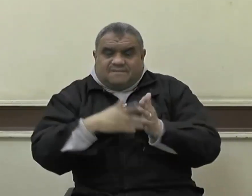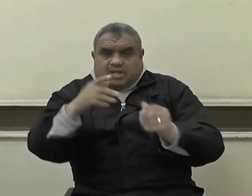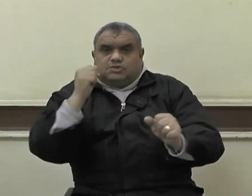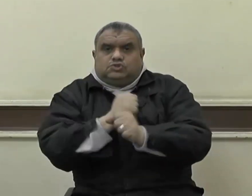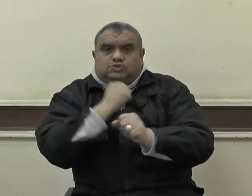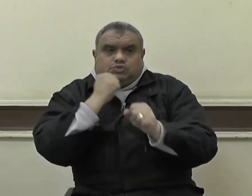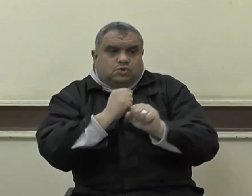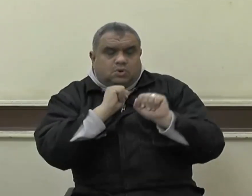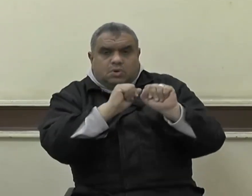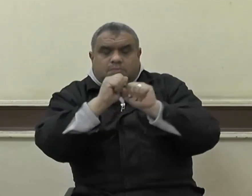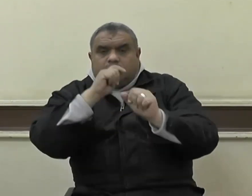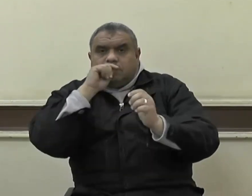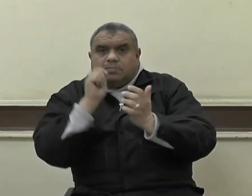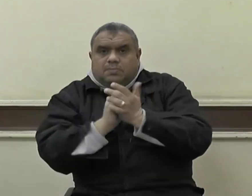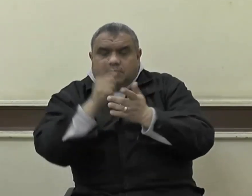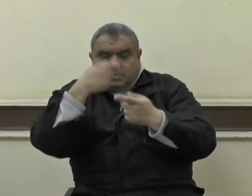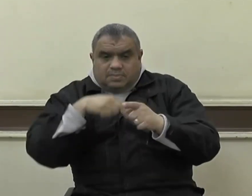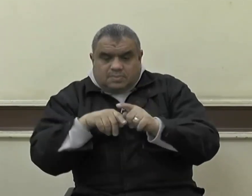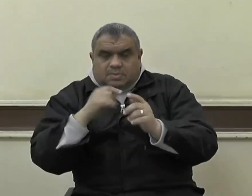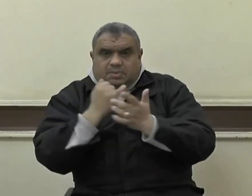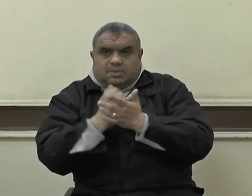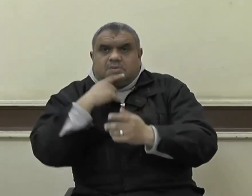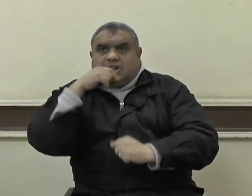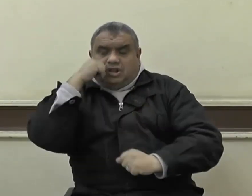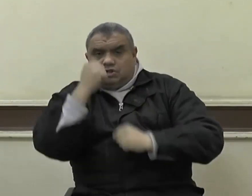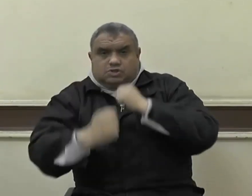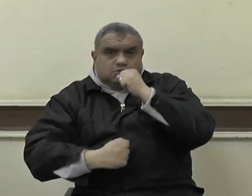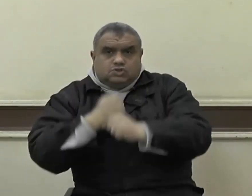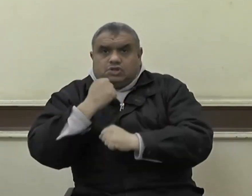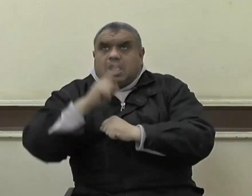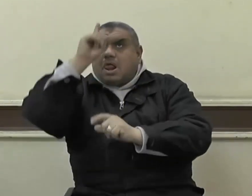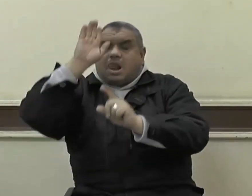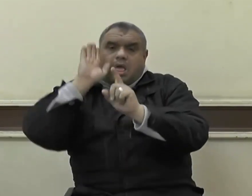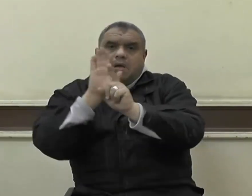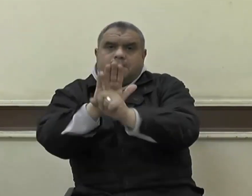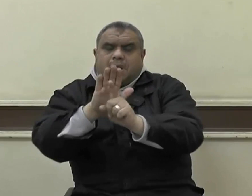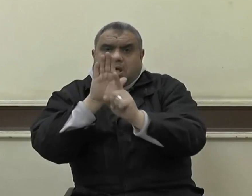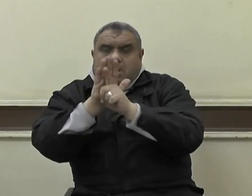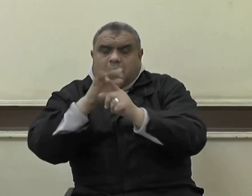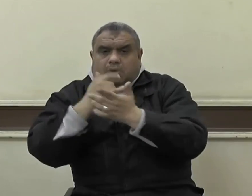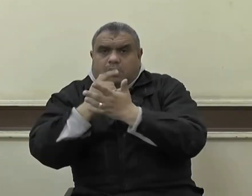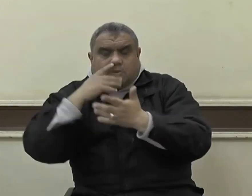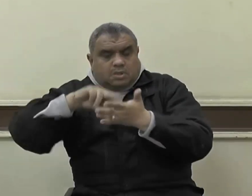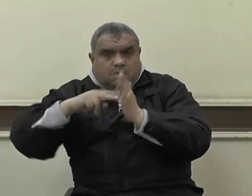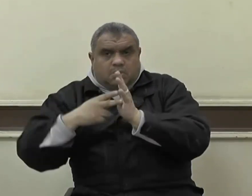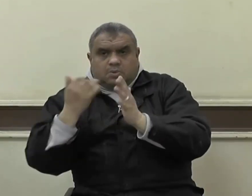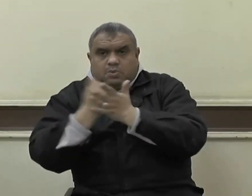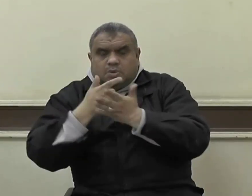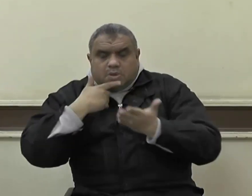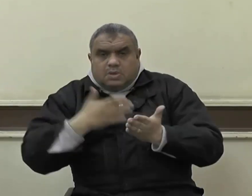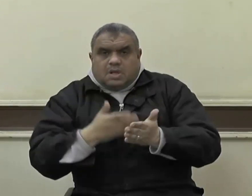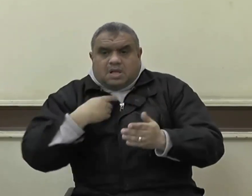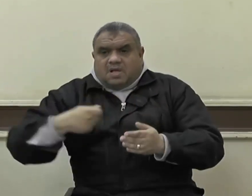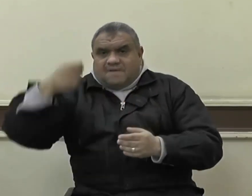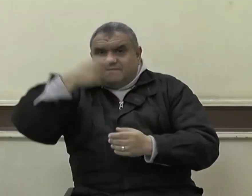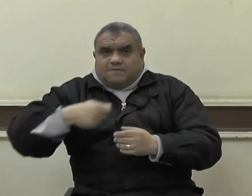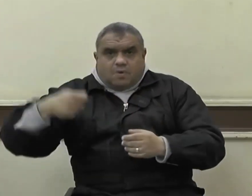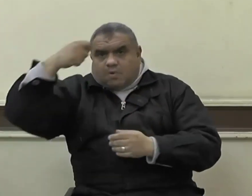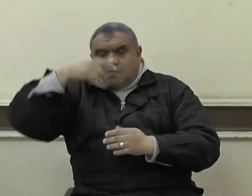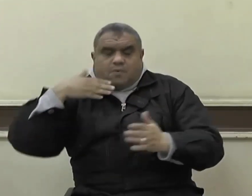فإنه يجرى له أجر عمله حتى يبعث ولذلك فإن من رزقه الله